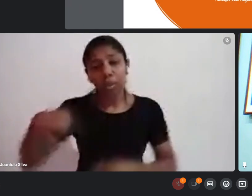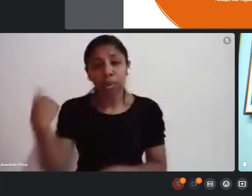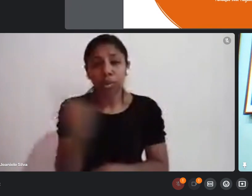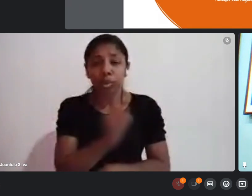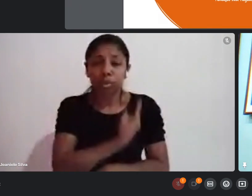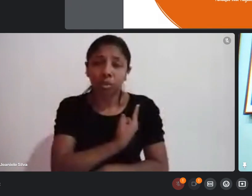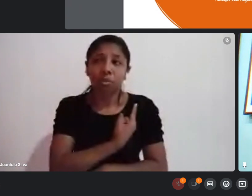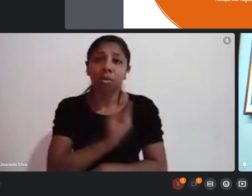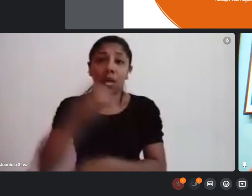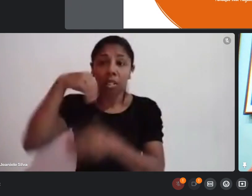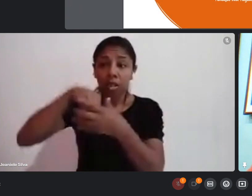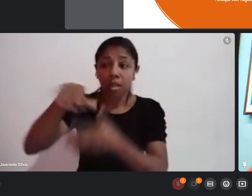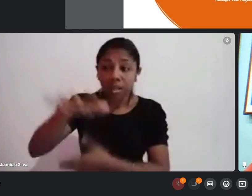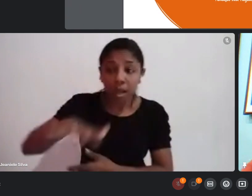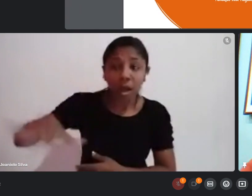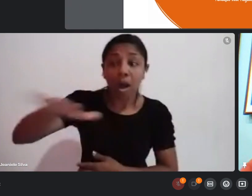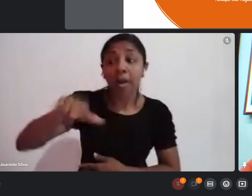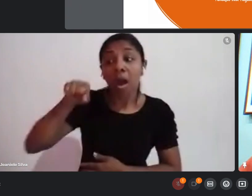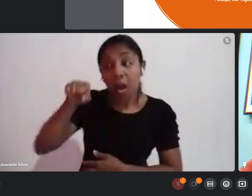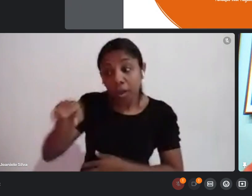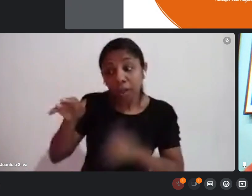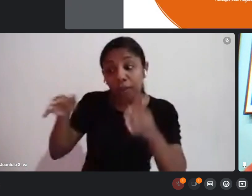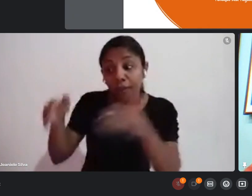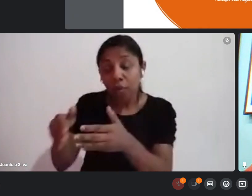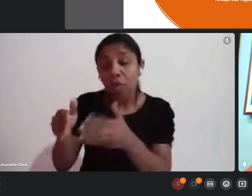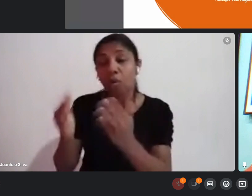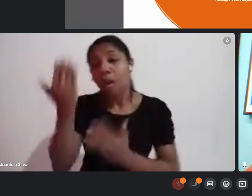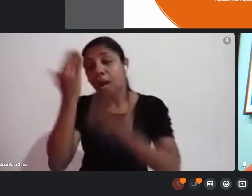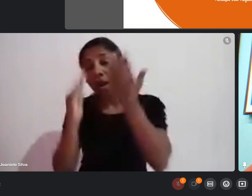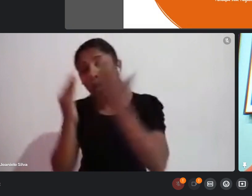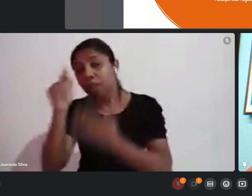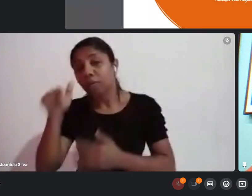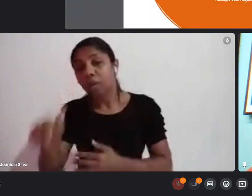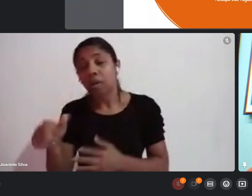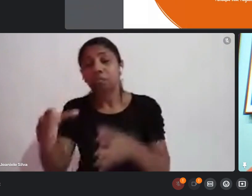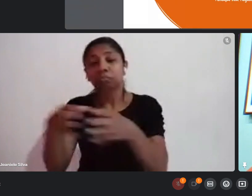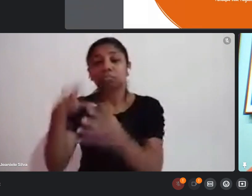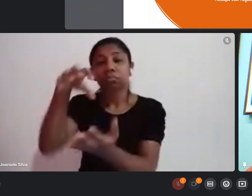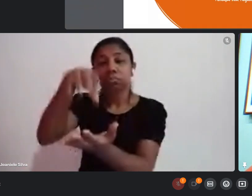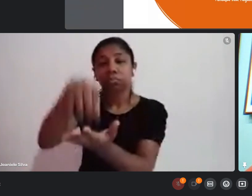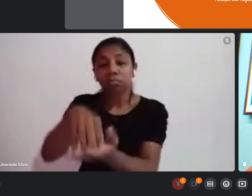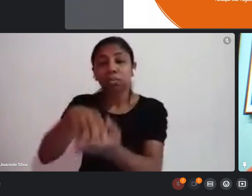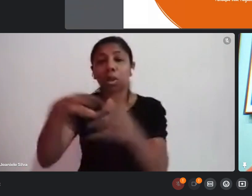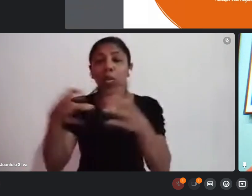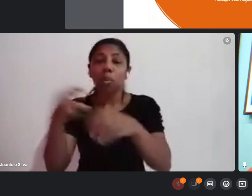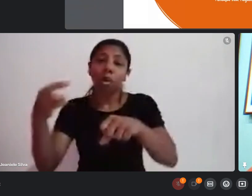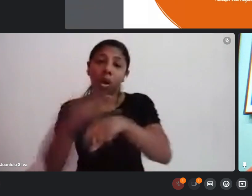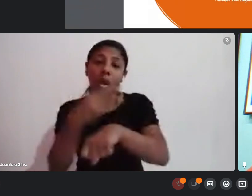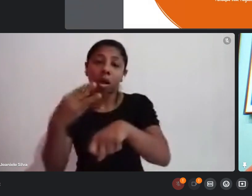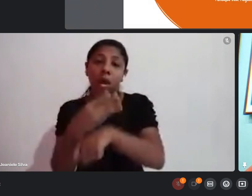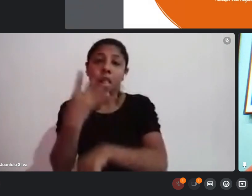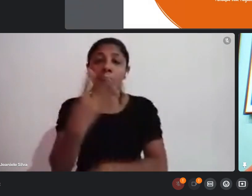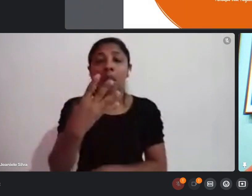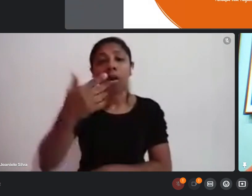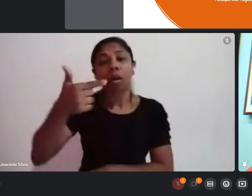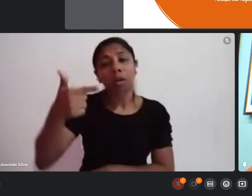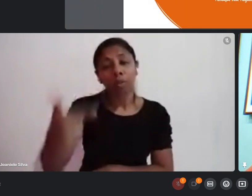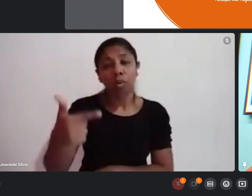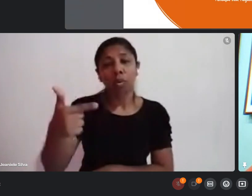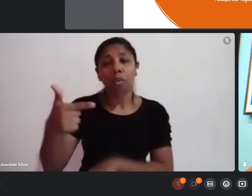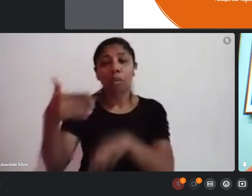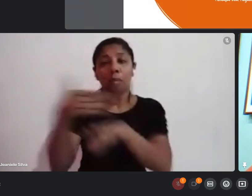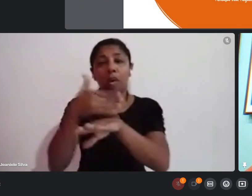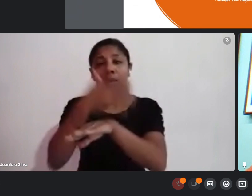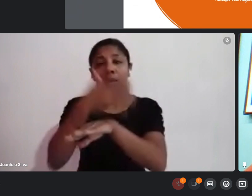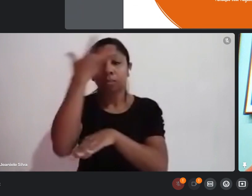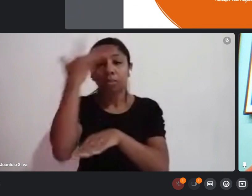área. No caso do Carnaval, aqui a nossa Câmara Setorial, no WhatsApp, tem 42 participantes, e peço para quem